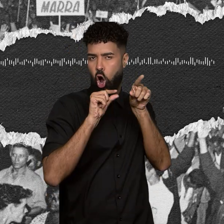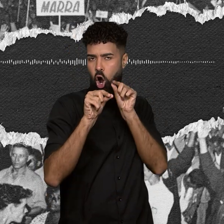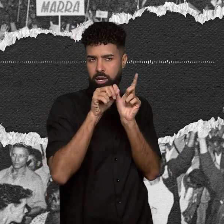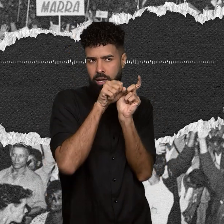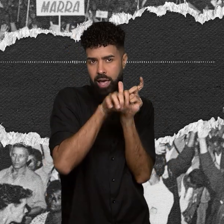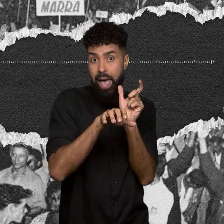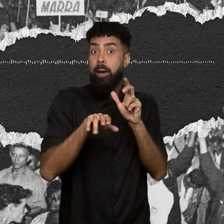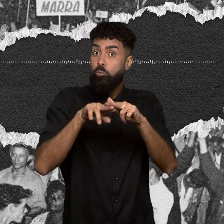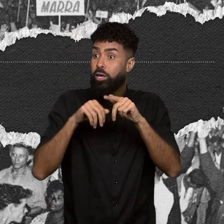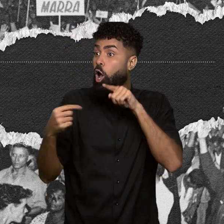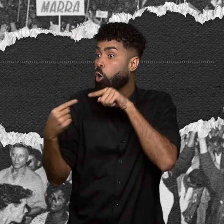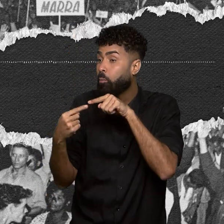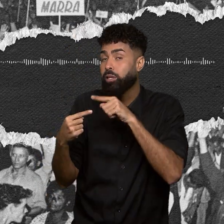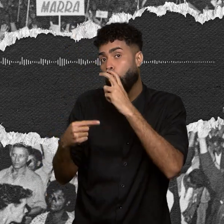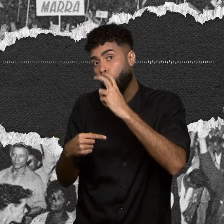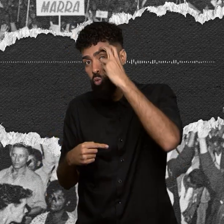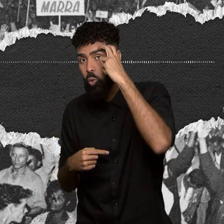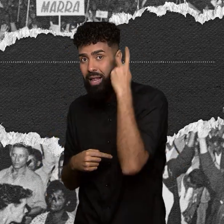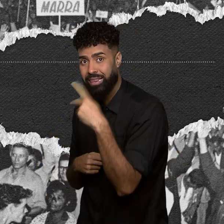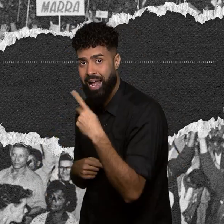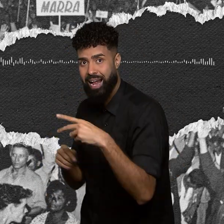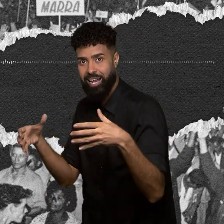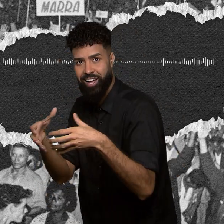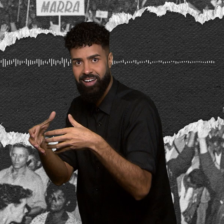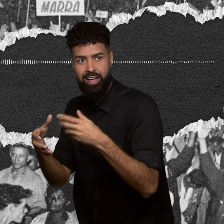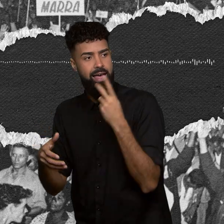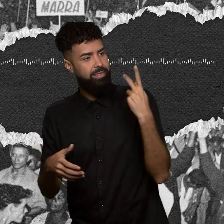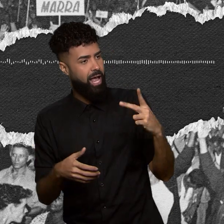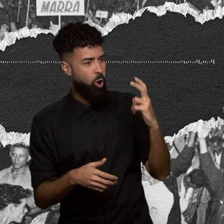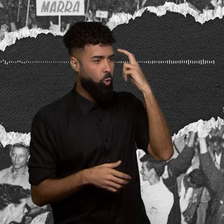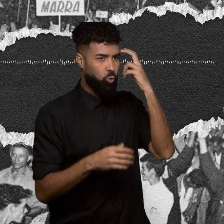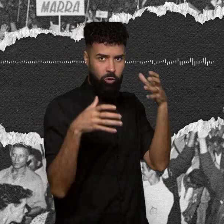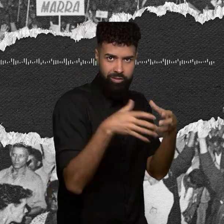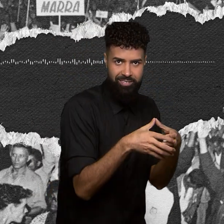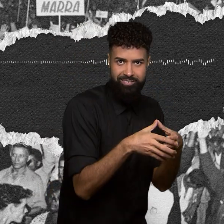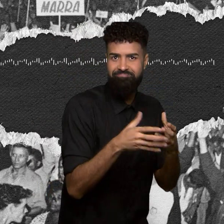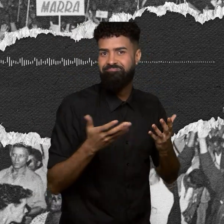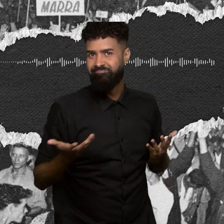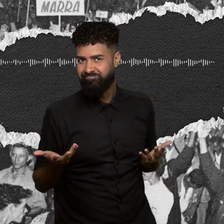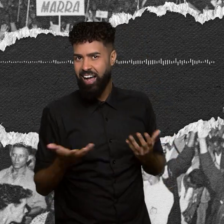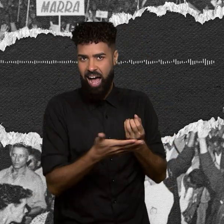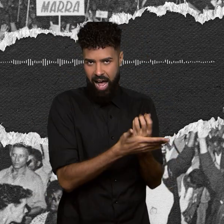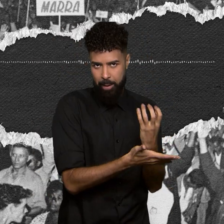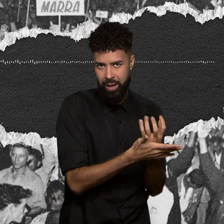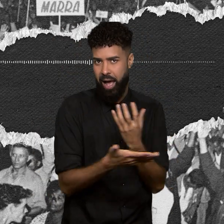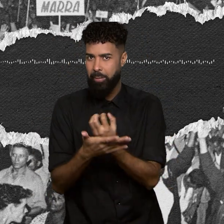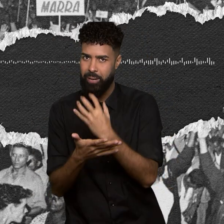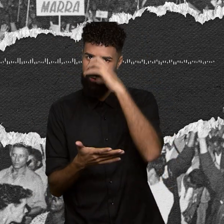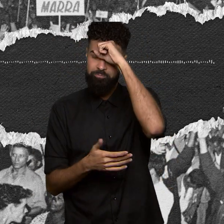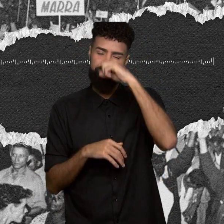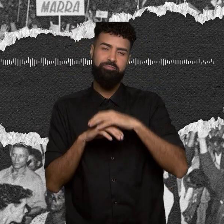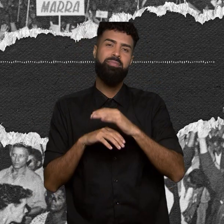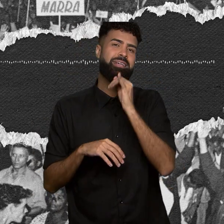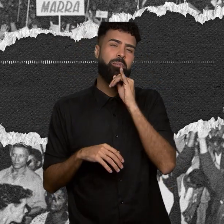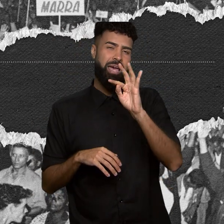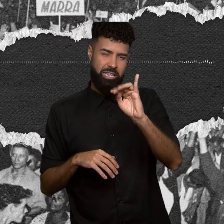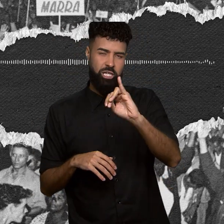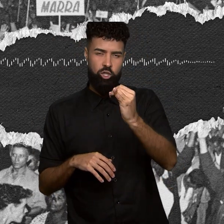do alfabetizando e da alfabetizando. Eu vou pegar esse gancho do tijolo como uma palavra geradora dos candangos em Brasília.